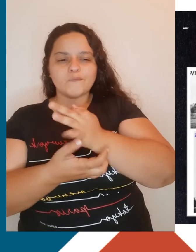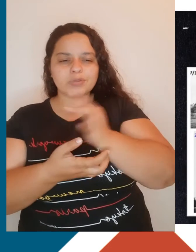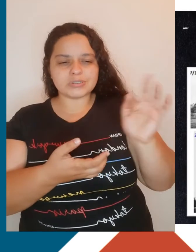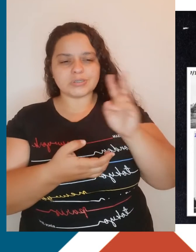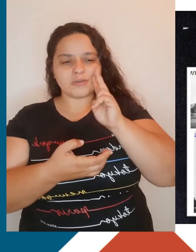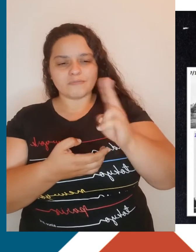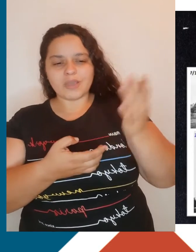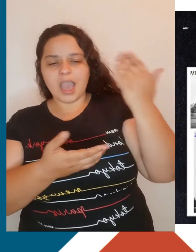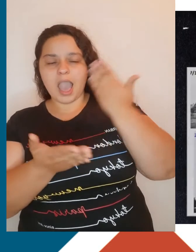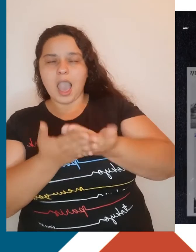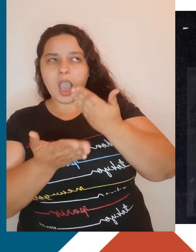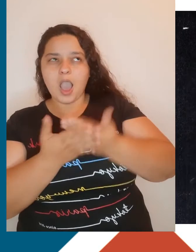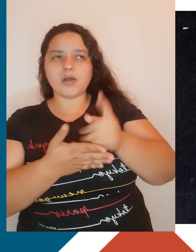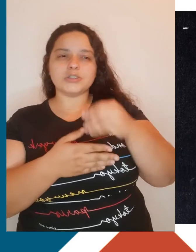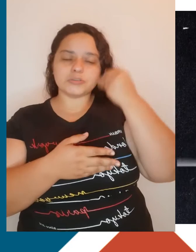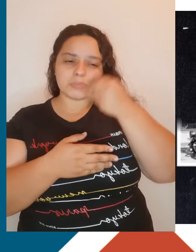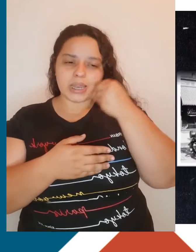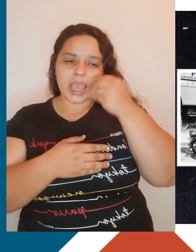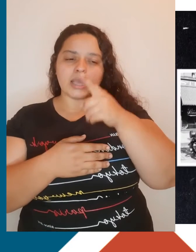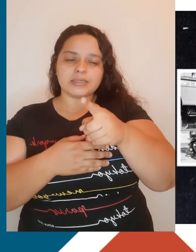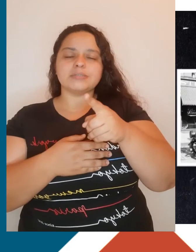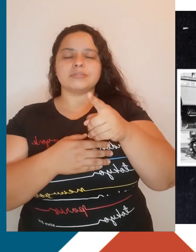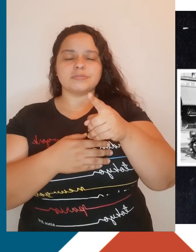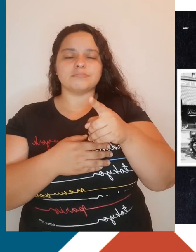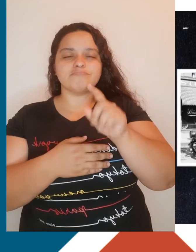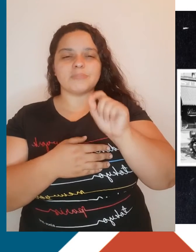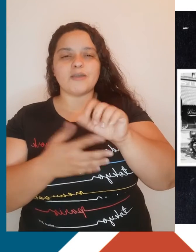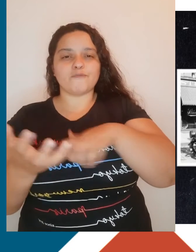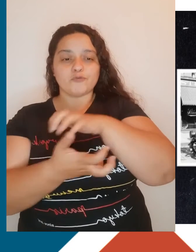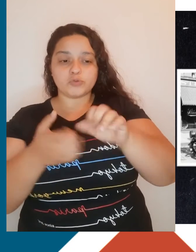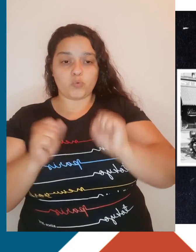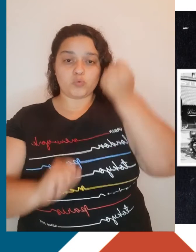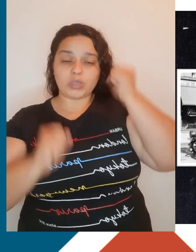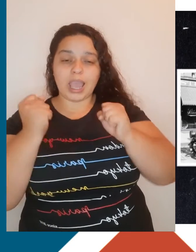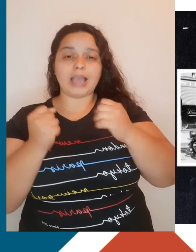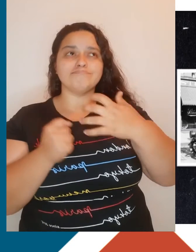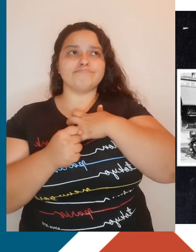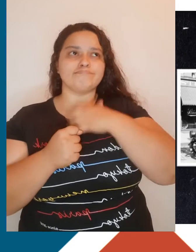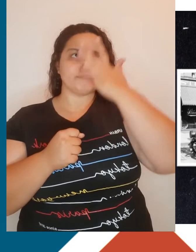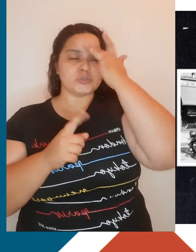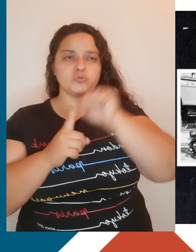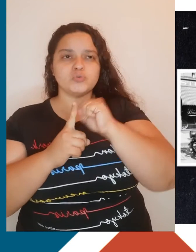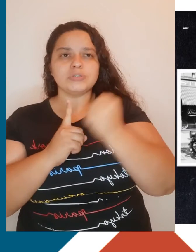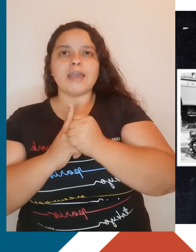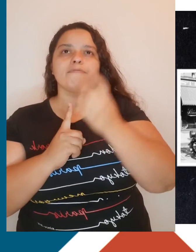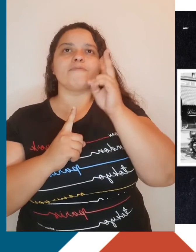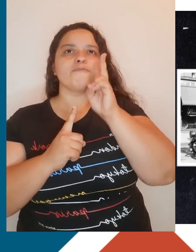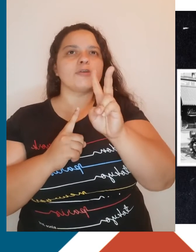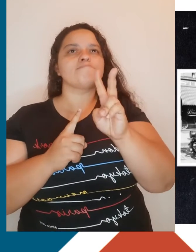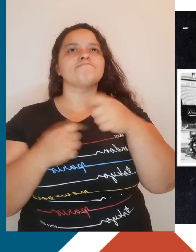aula anterior, a experiência da Revolução Industrial gerou nas sociedades a crença numa mudança constante a partir da